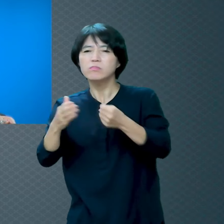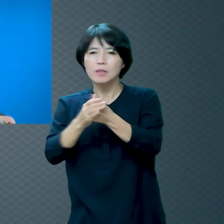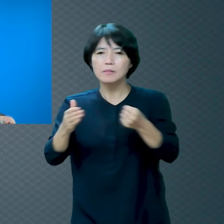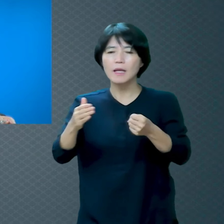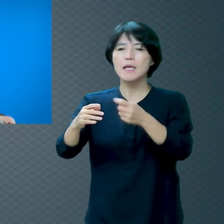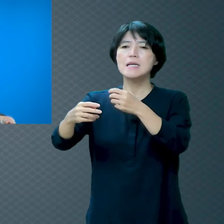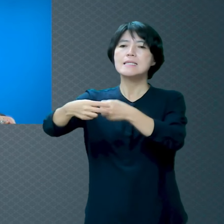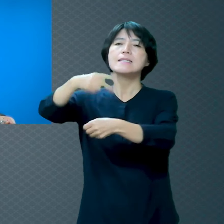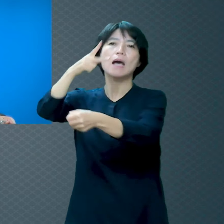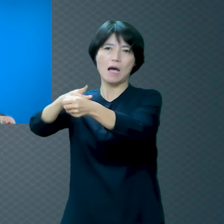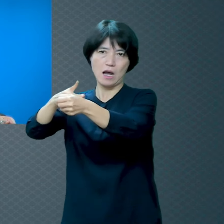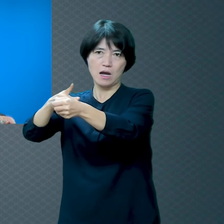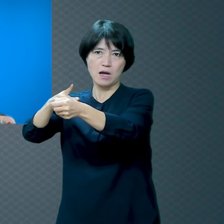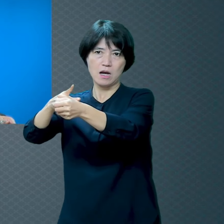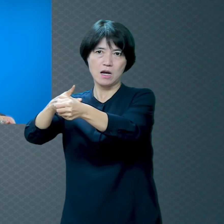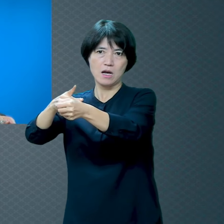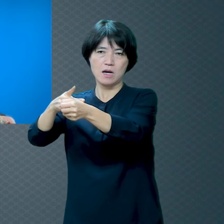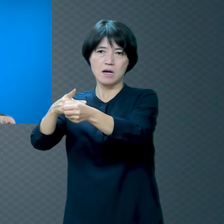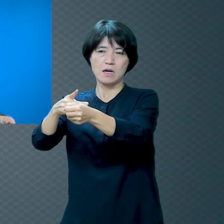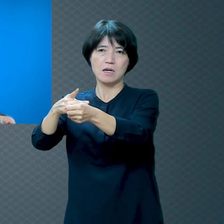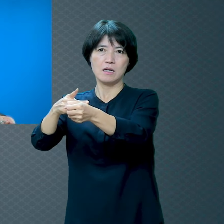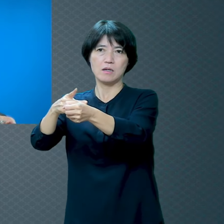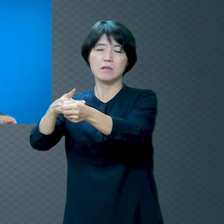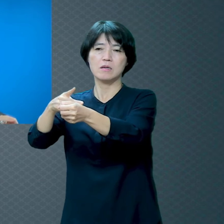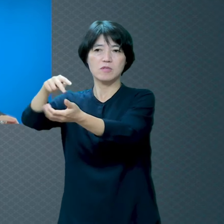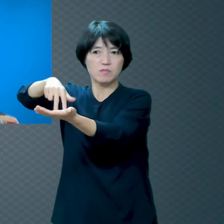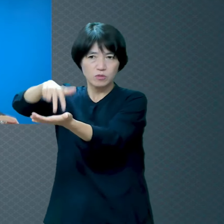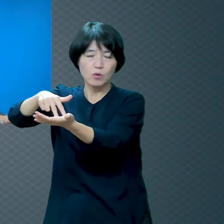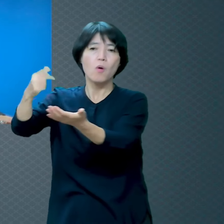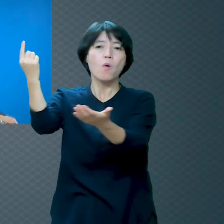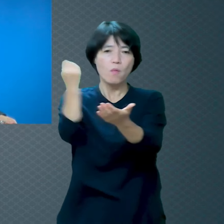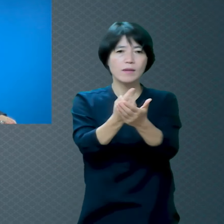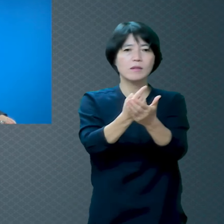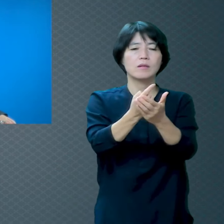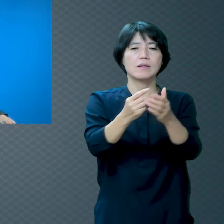대학교도 많이 세우고 왜 들어와서 보니까